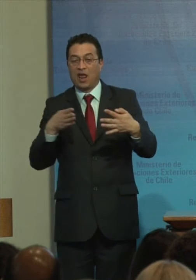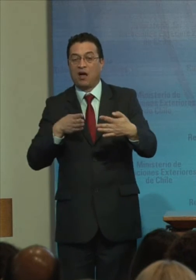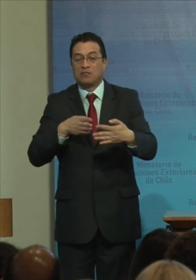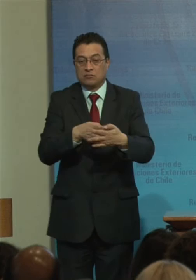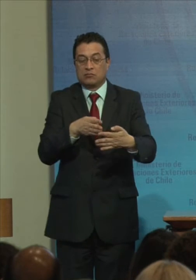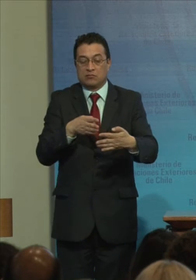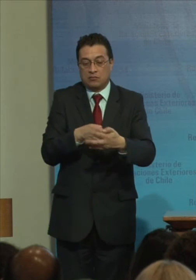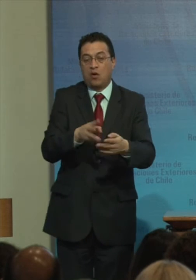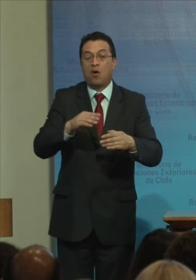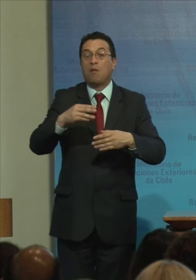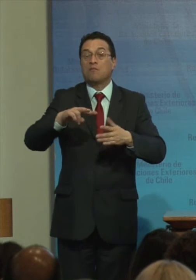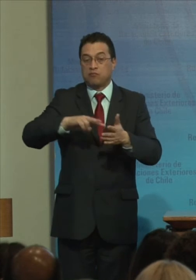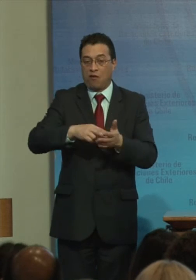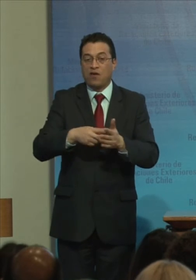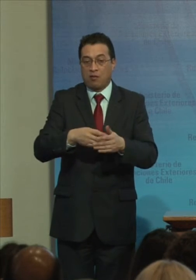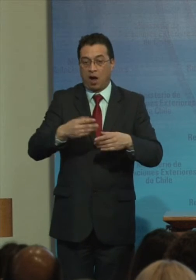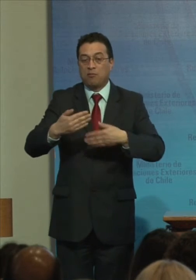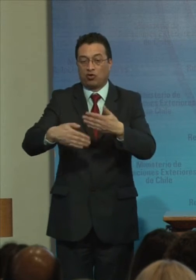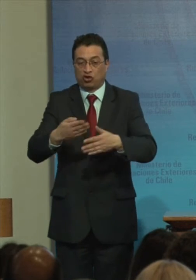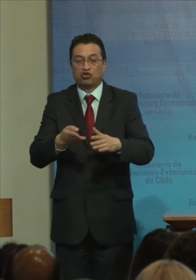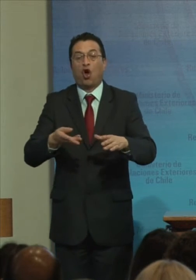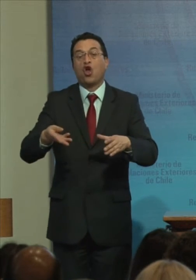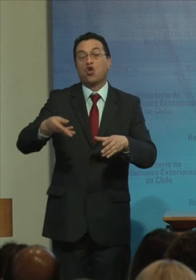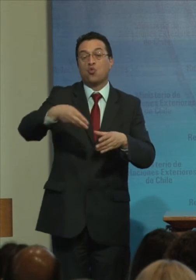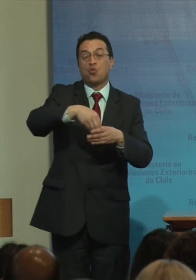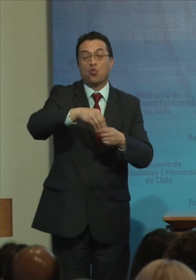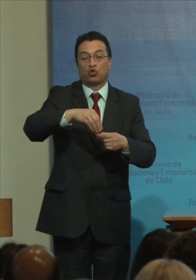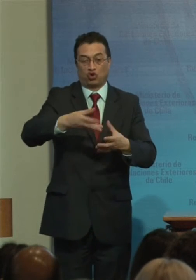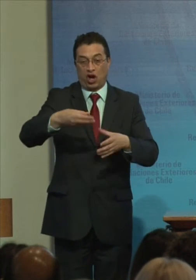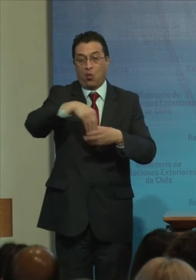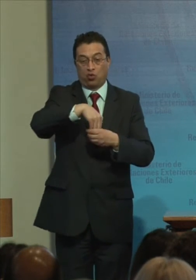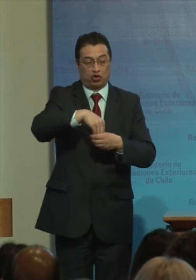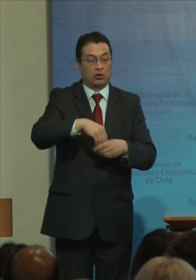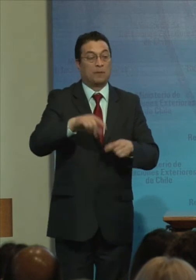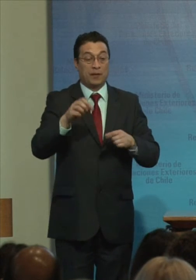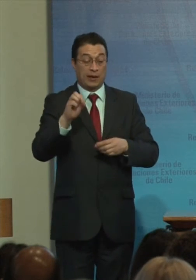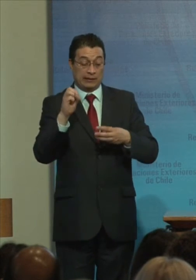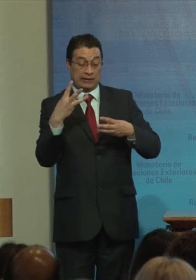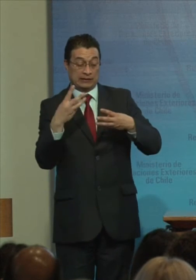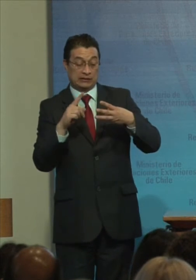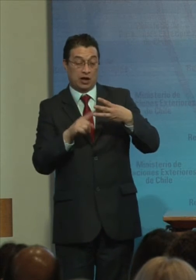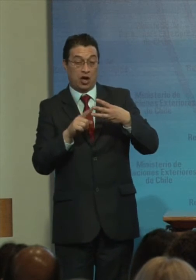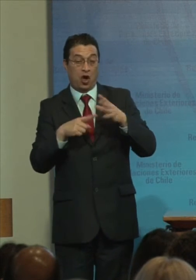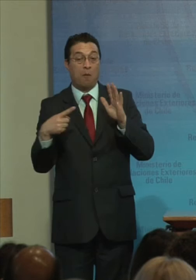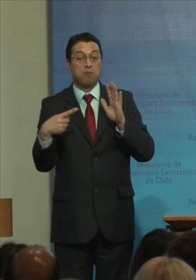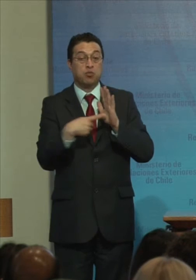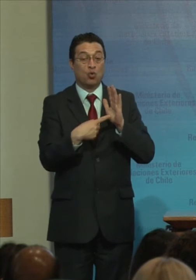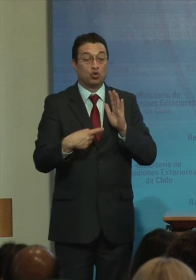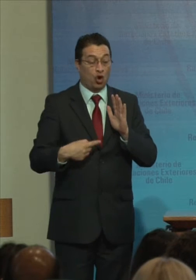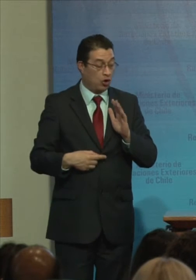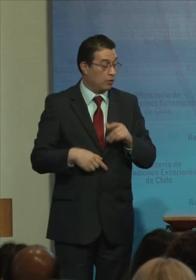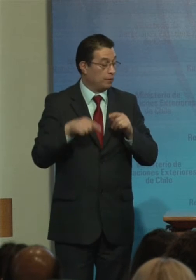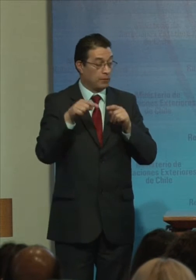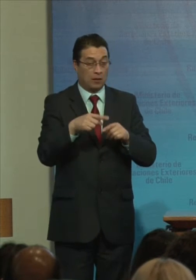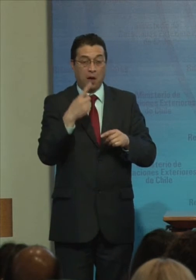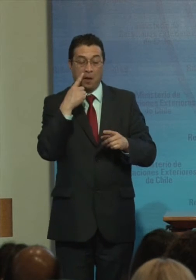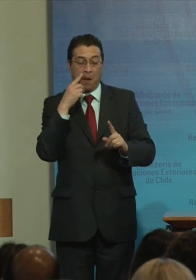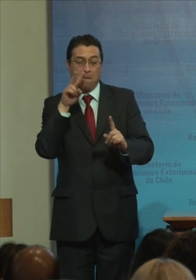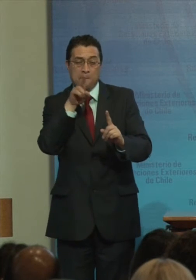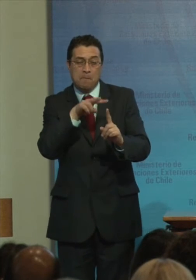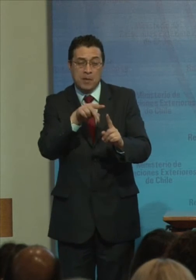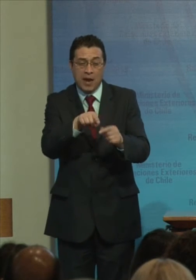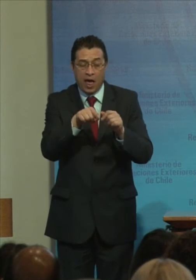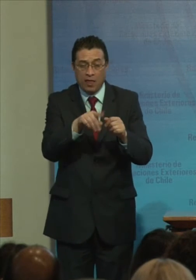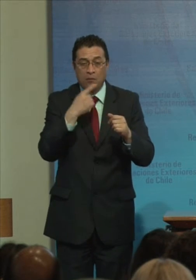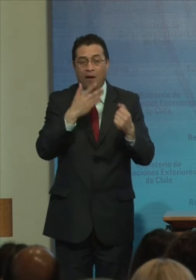dificultan El proceso De inclusión plena Mientras que En el tercer punto El enfoque De desarrollo Con base